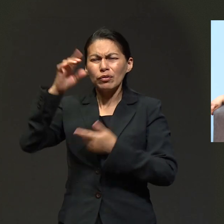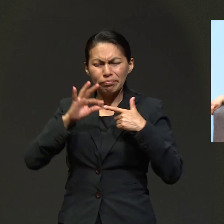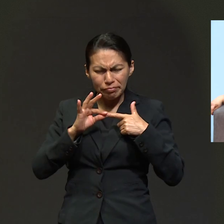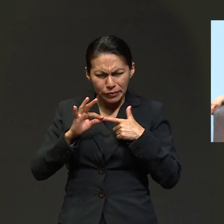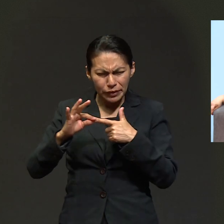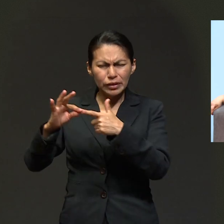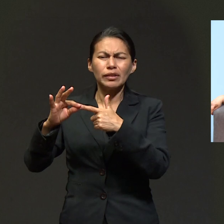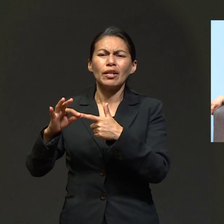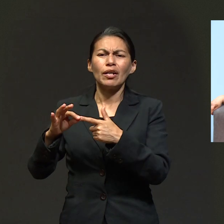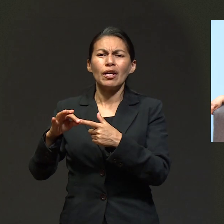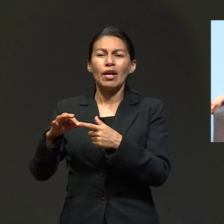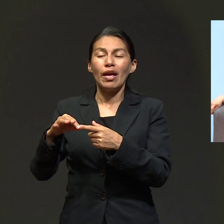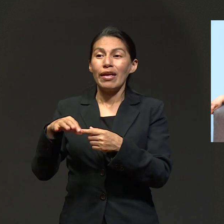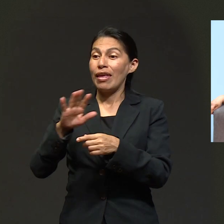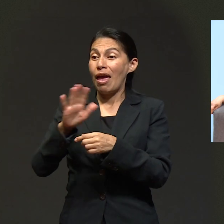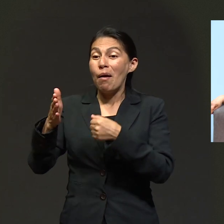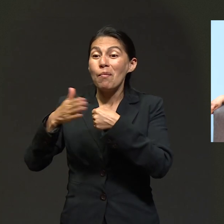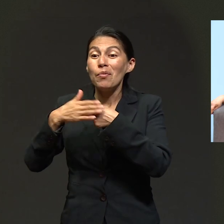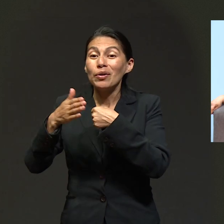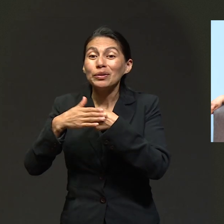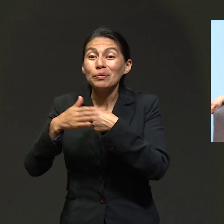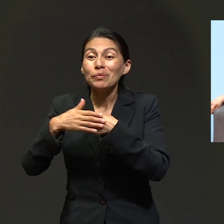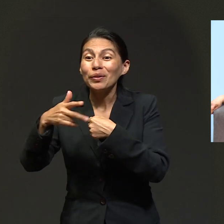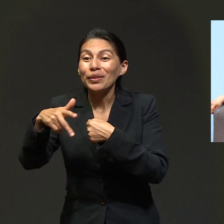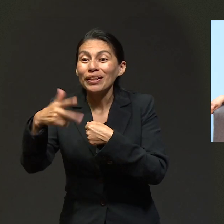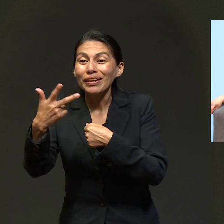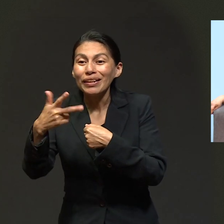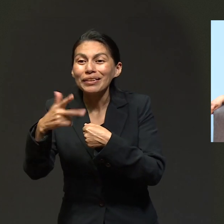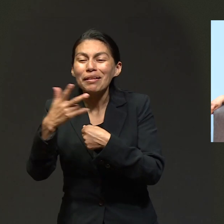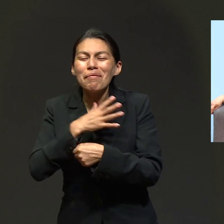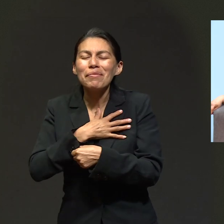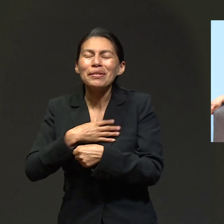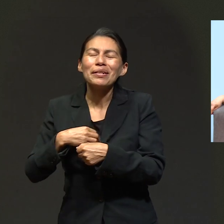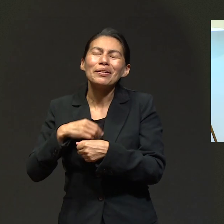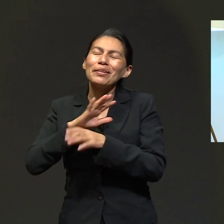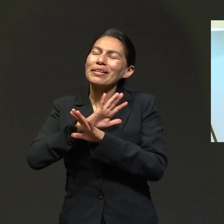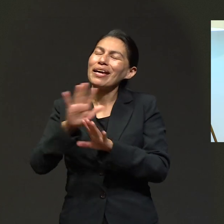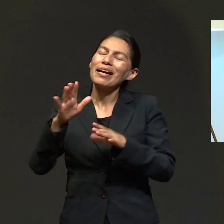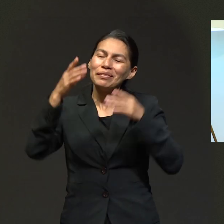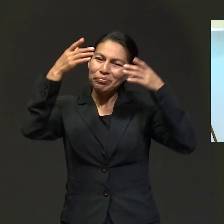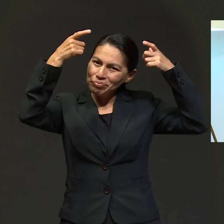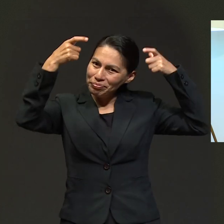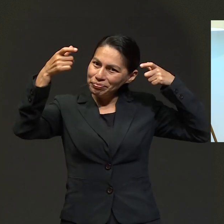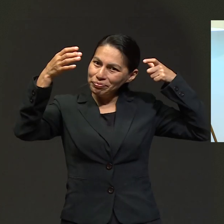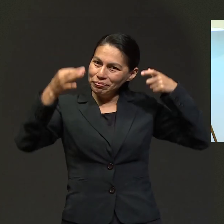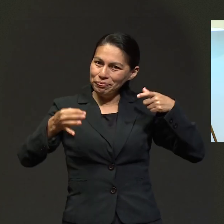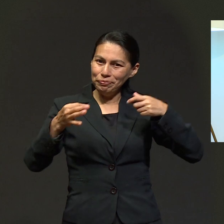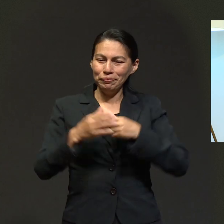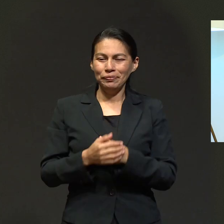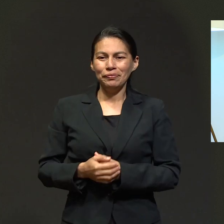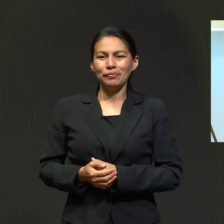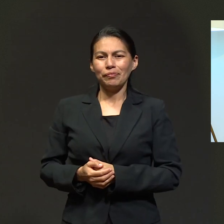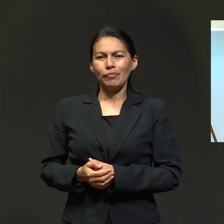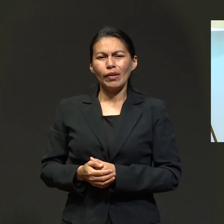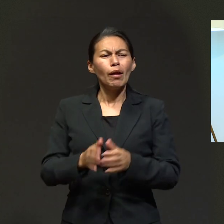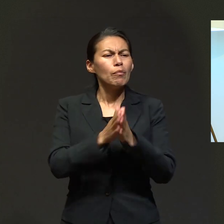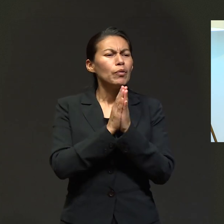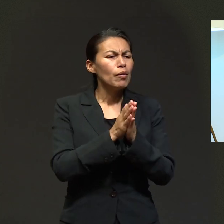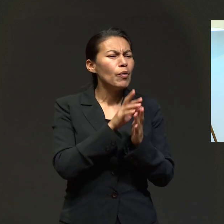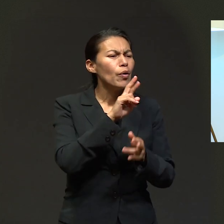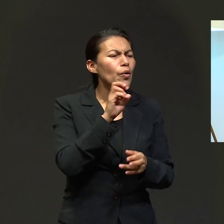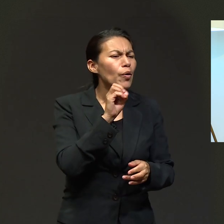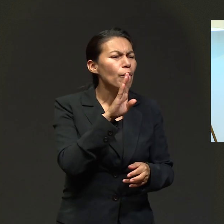aún así, vi la mano de Dios porque mi hijo ya está por graduar el día 3. Amén. Roberto, cuéntanos algo de tu